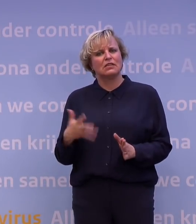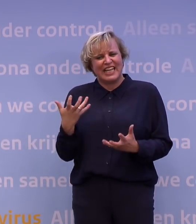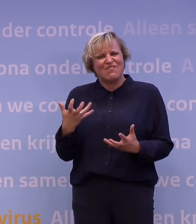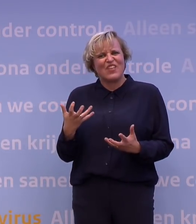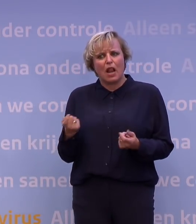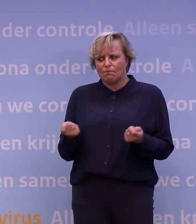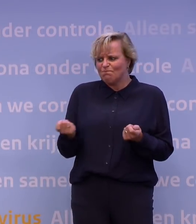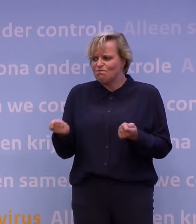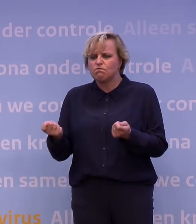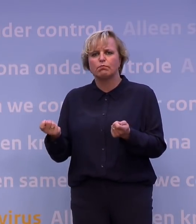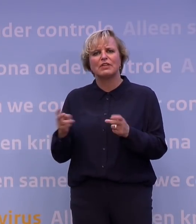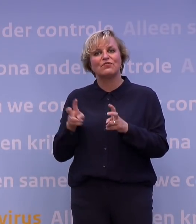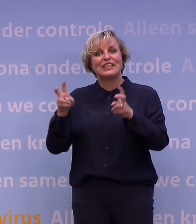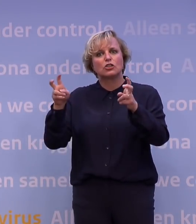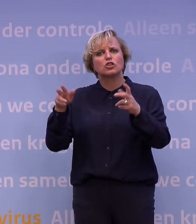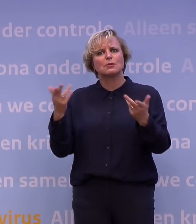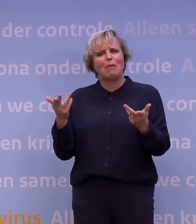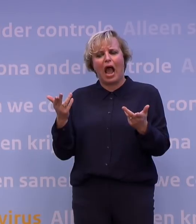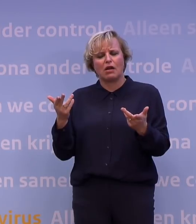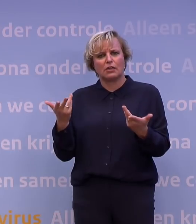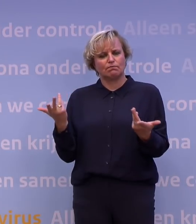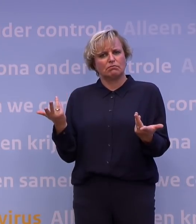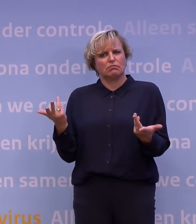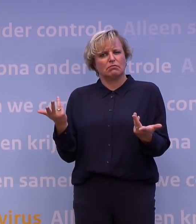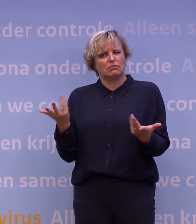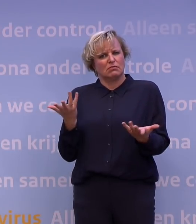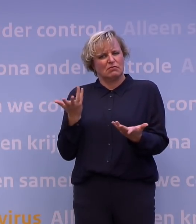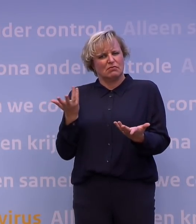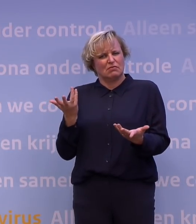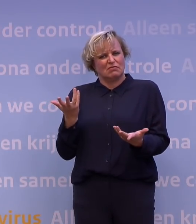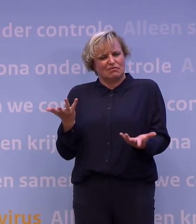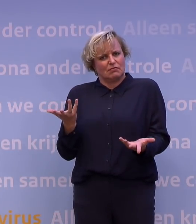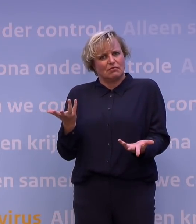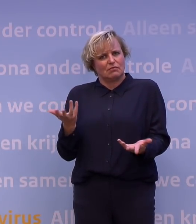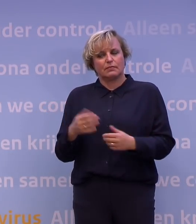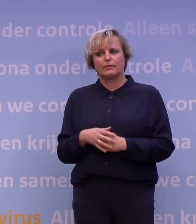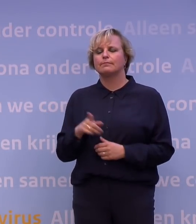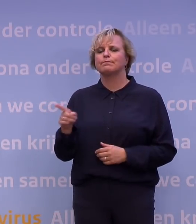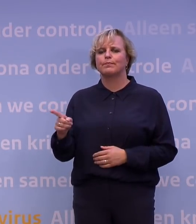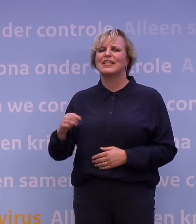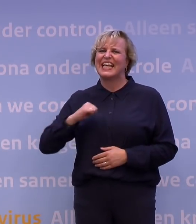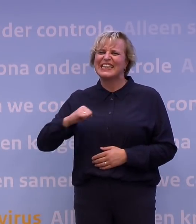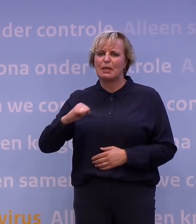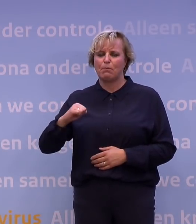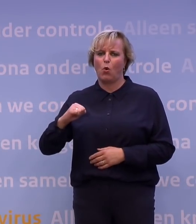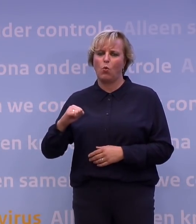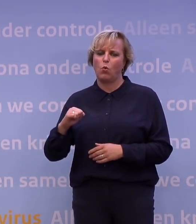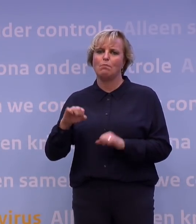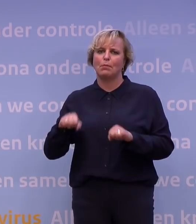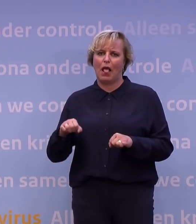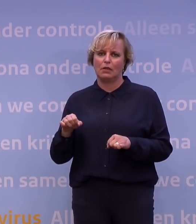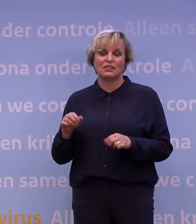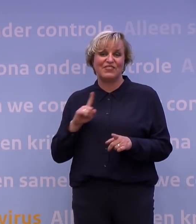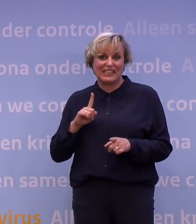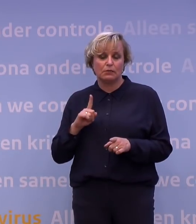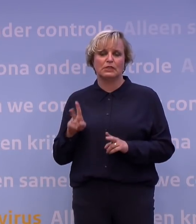indruk van de maatregelen en de snelheid waarmee u escaleert geeft toch de indruk dat het tegendeel waar is? Het tempo wordt natuurlijk bepaald door het virus. Dat is het probleem. En